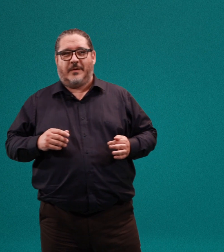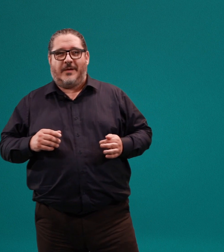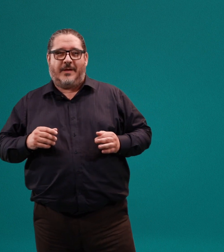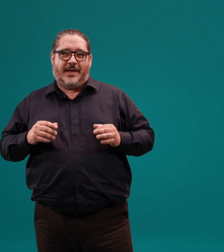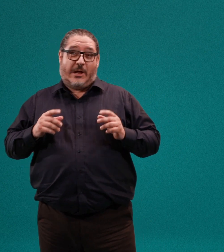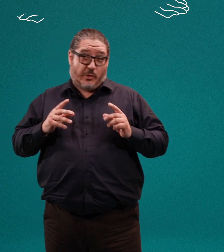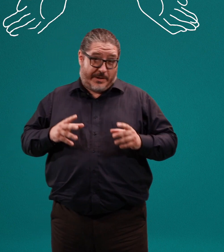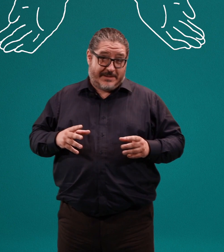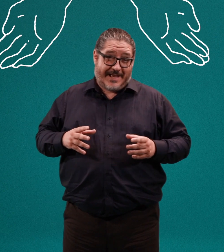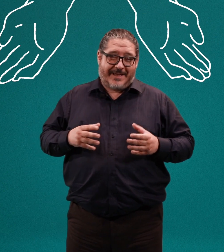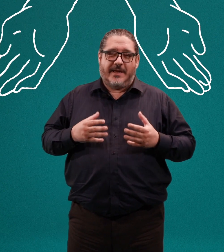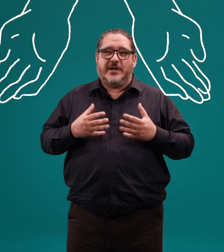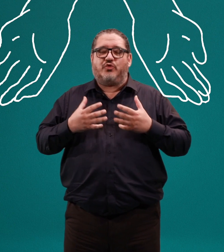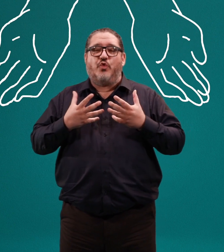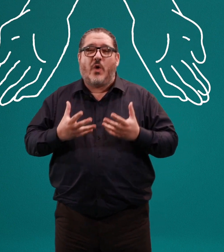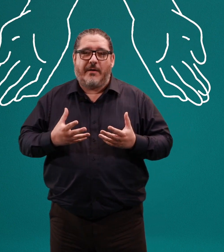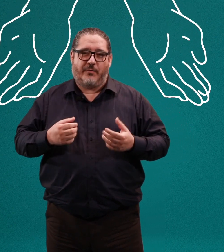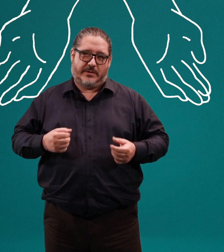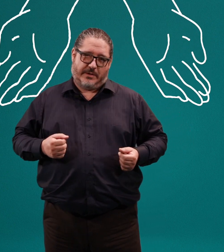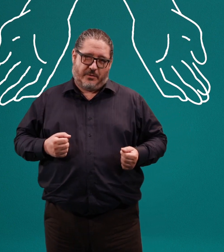El autoaprendizaje es tu nueva fuente de poder.